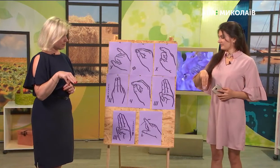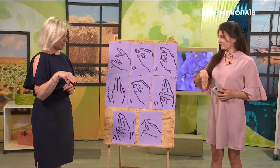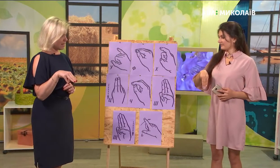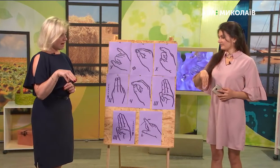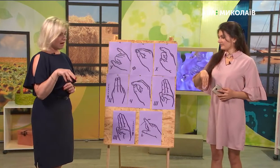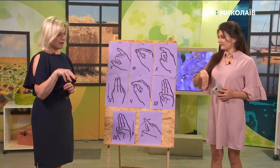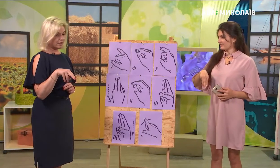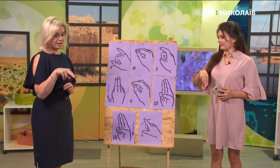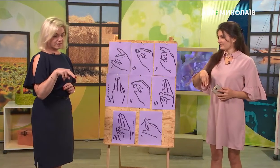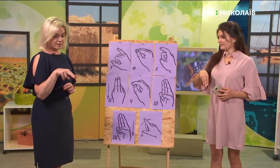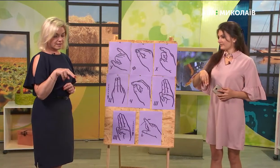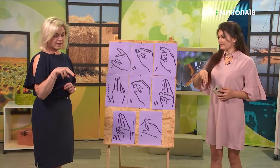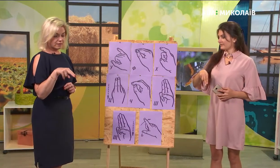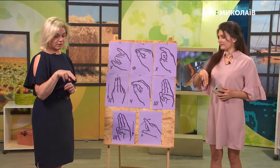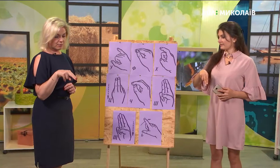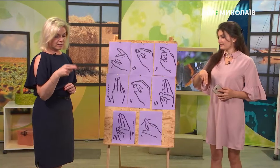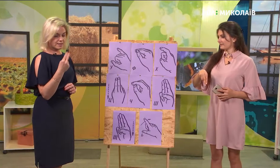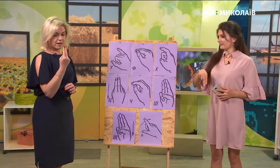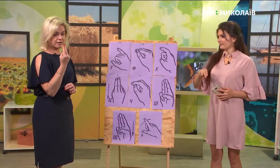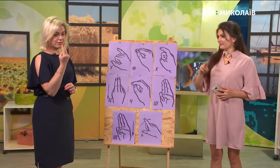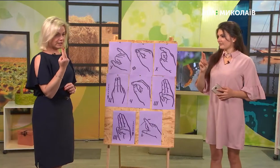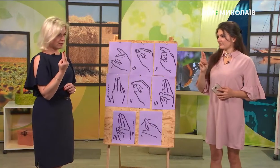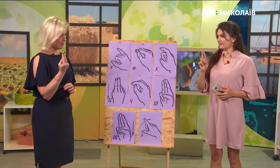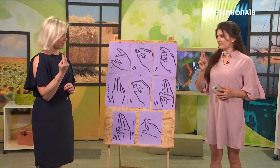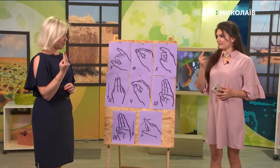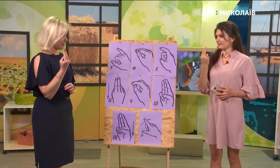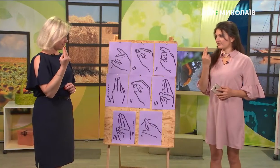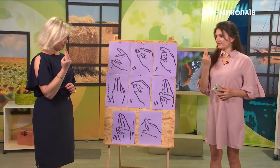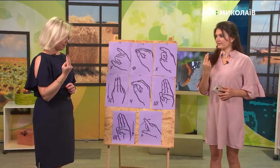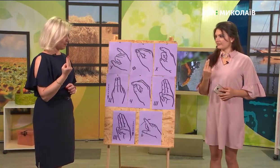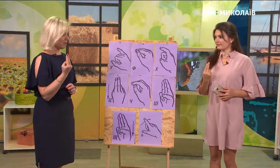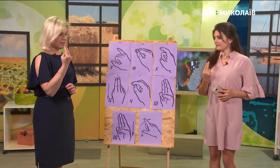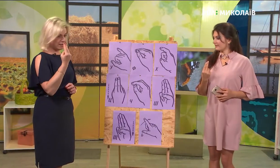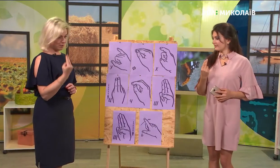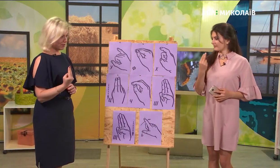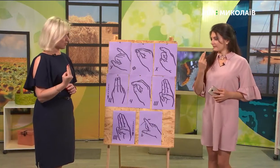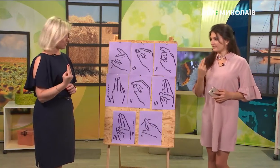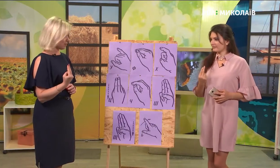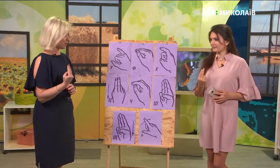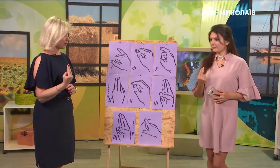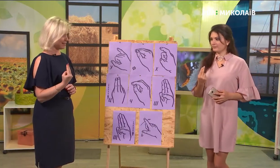вниз. А літера «си» – два пальці, але вони навпаки. Перевертаємо їх і показуємо зверху вниз.